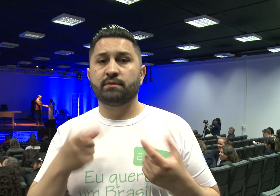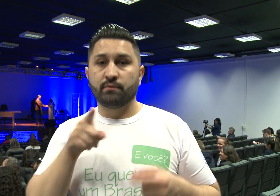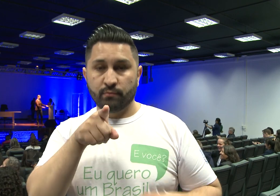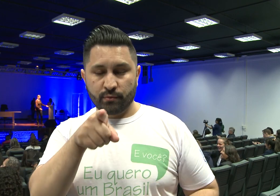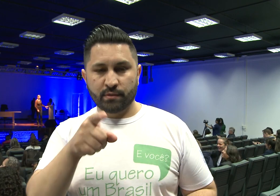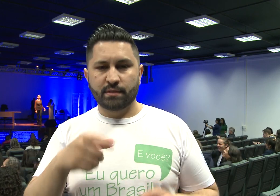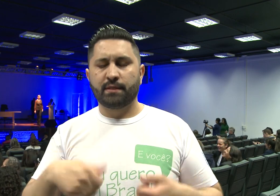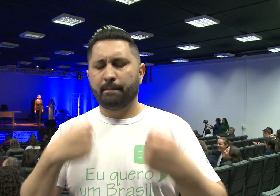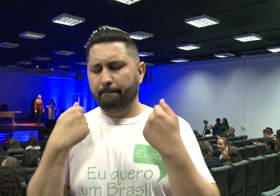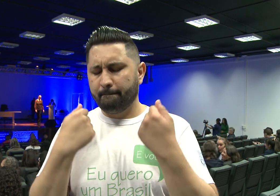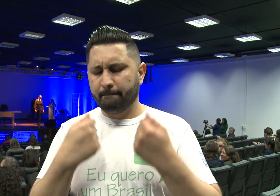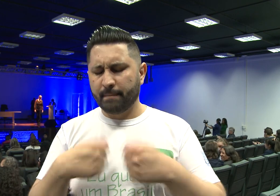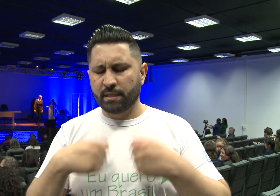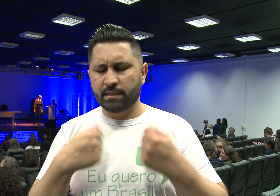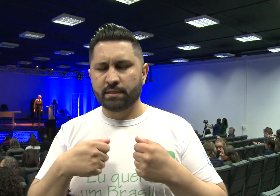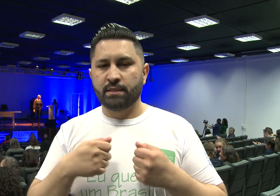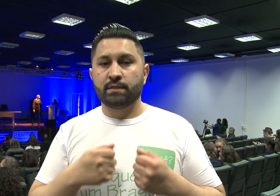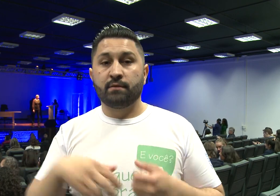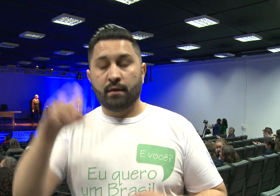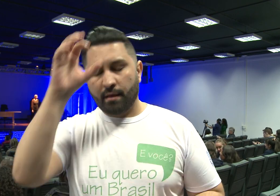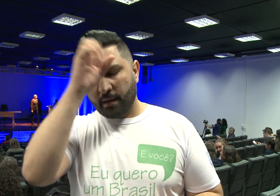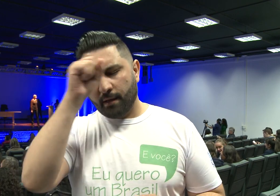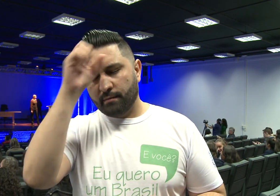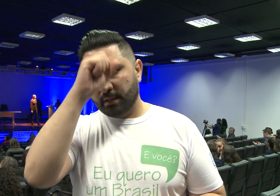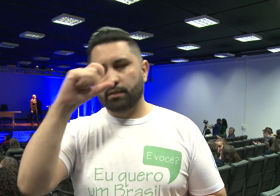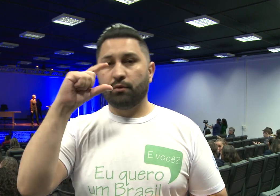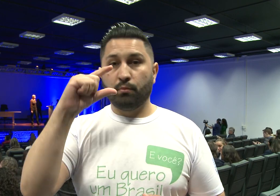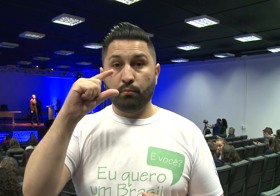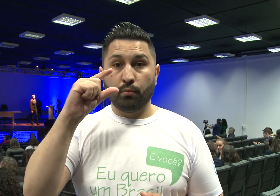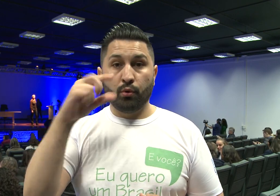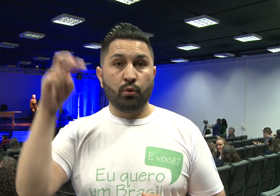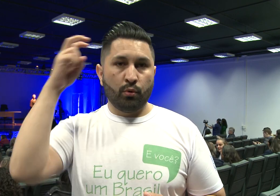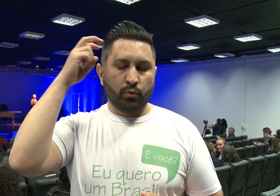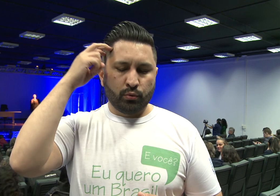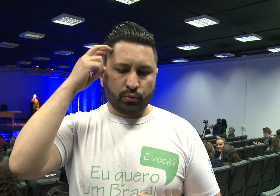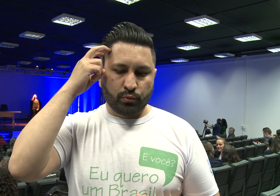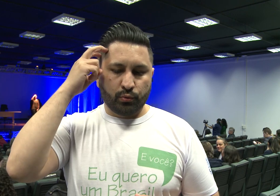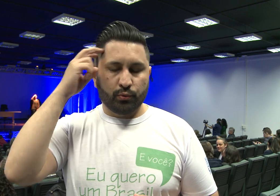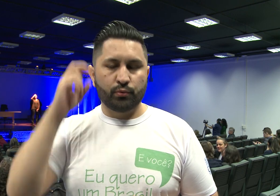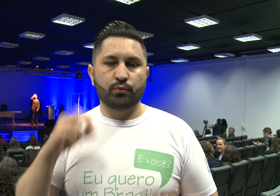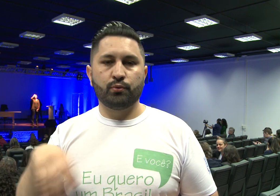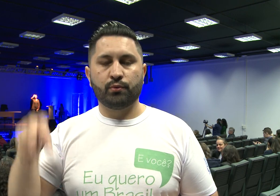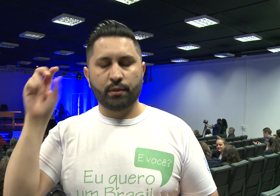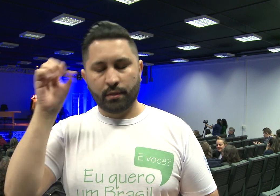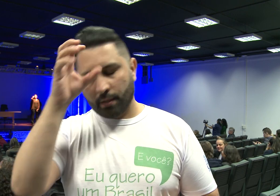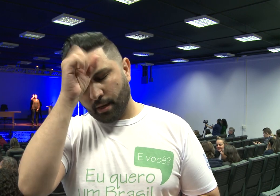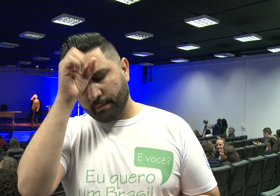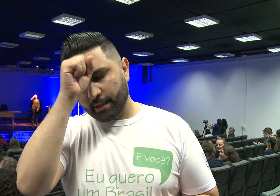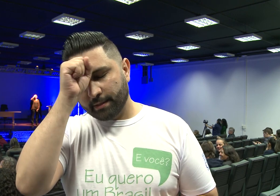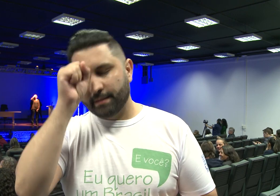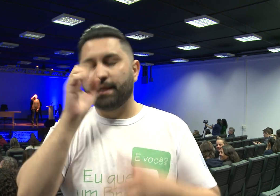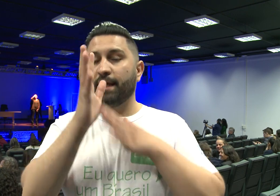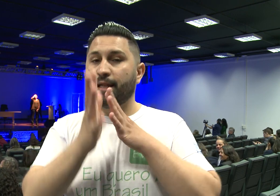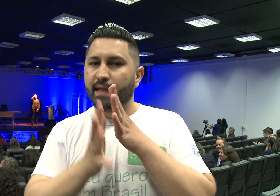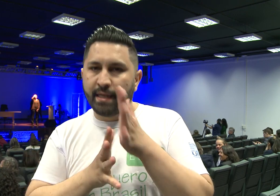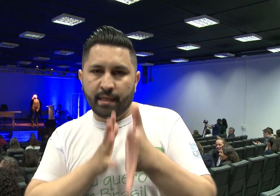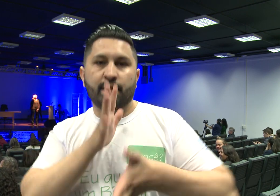Então, vocês precisam ter também esse conhecimento da cultura, o aprendizado em